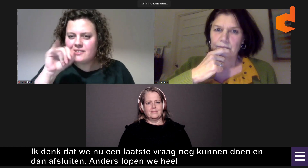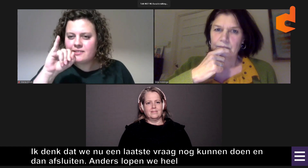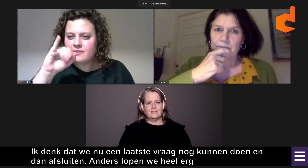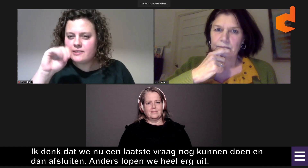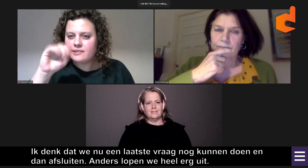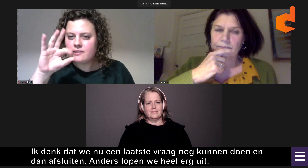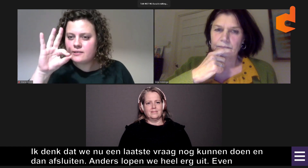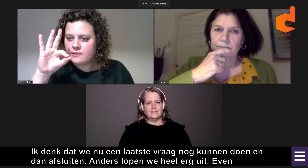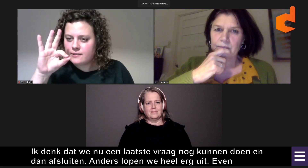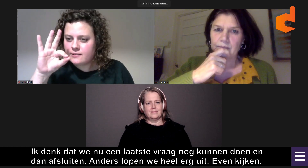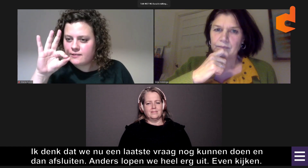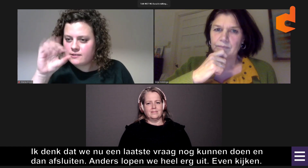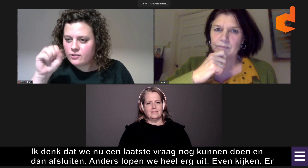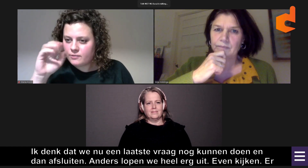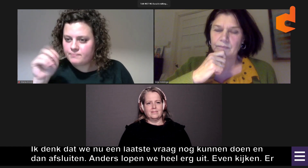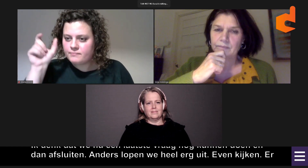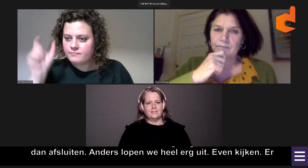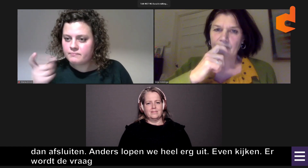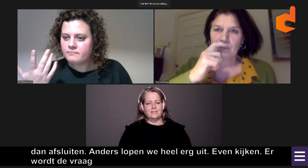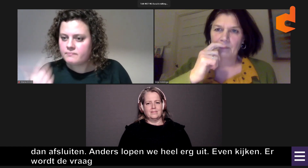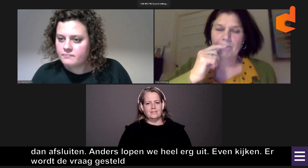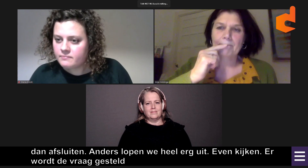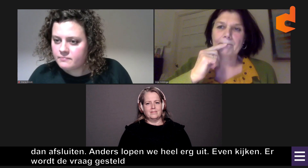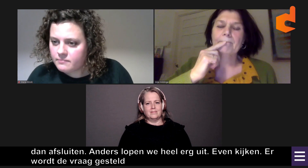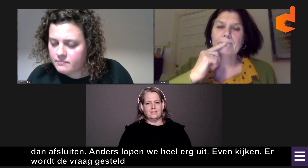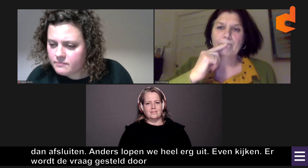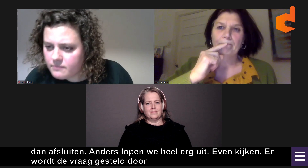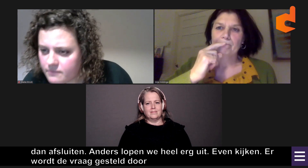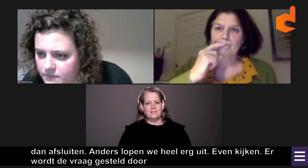Even kijken. Er wordt de vraag gesteld door Sietse.